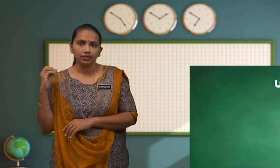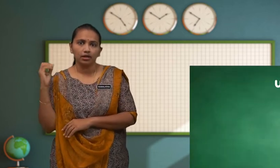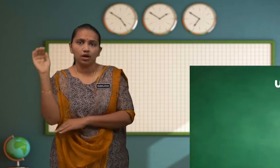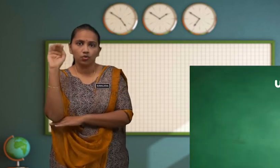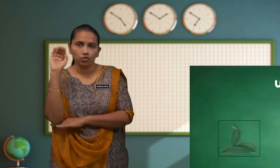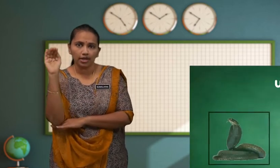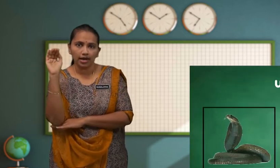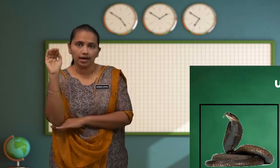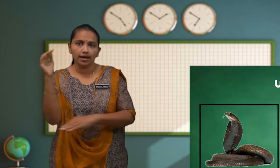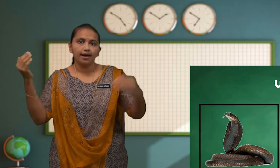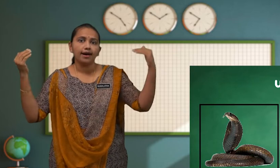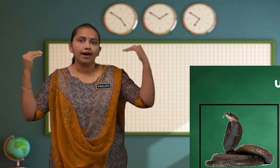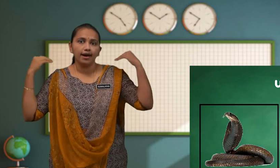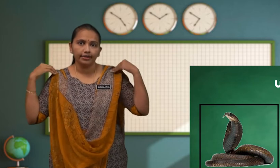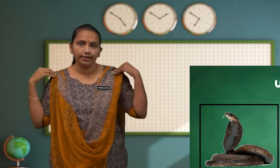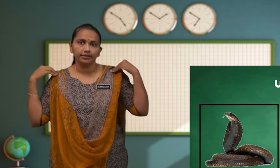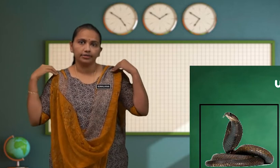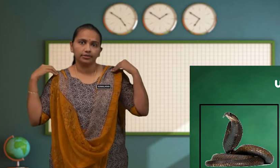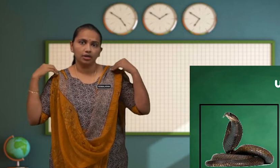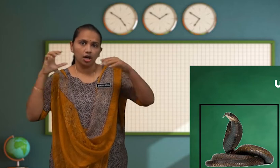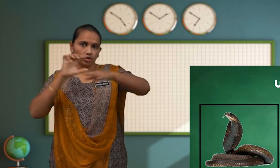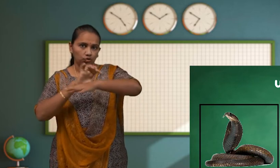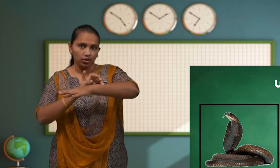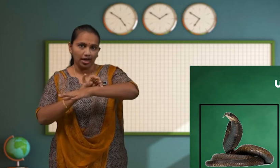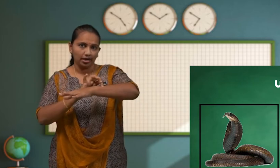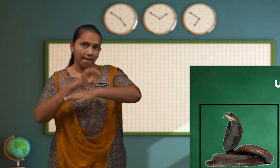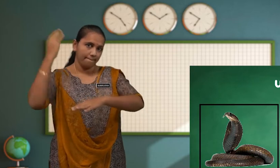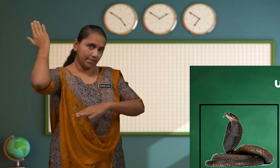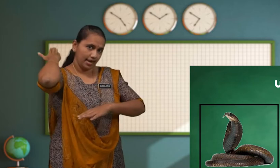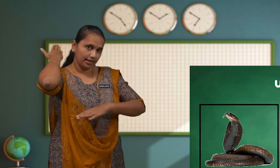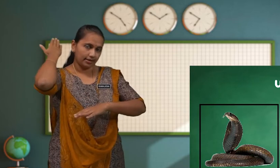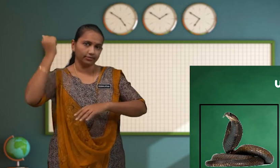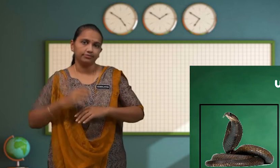Ular Ada Tulang Belakang